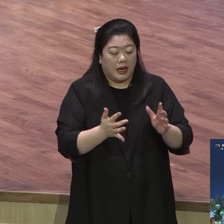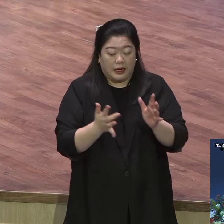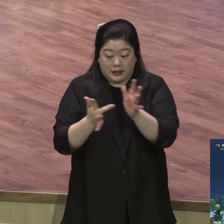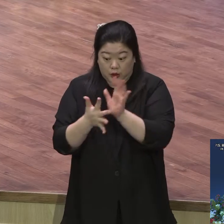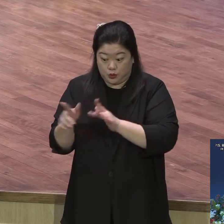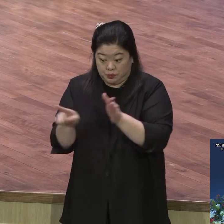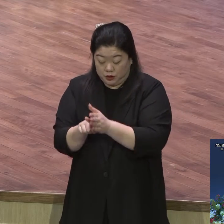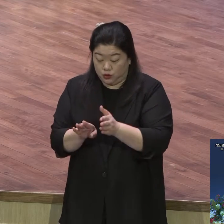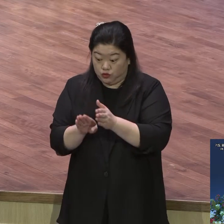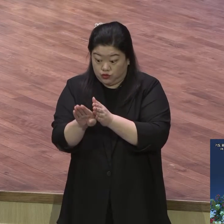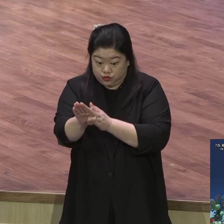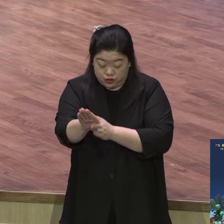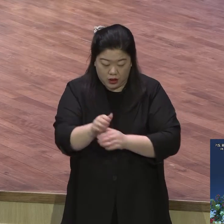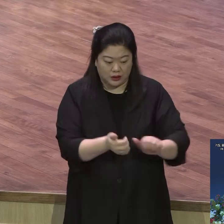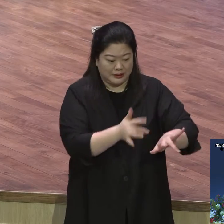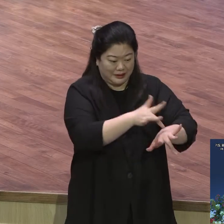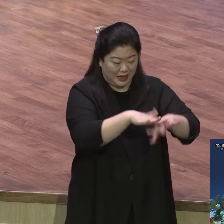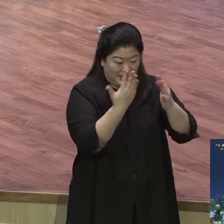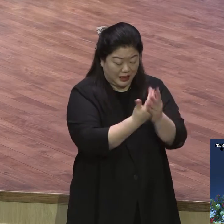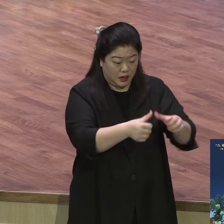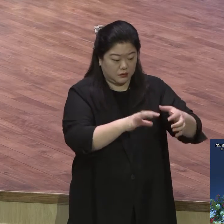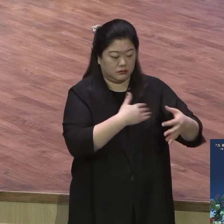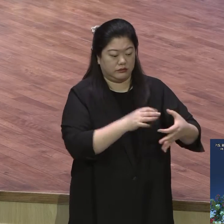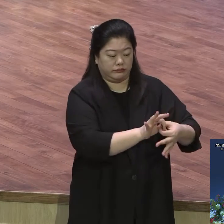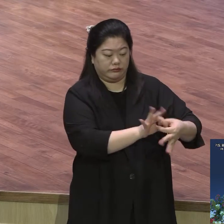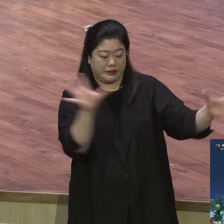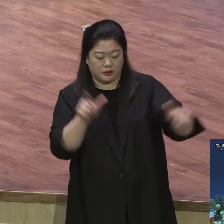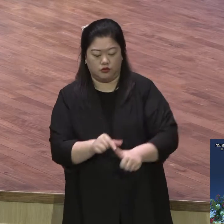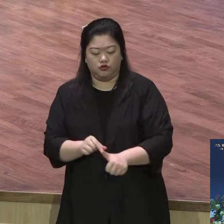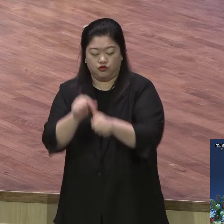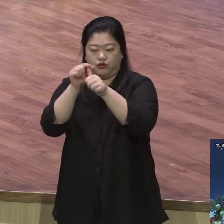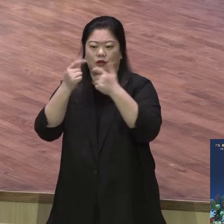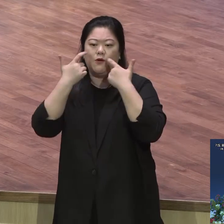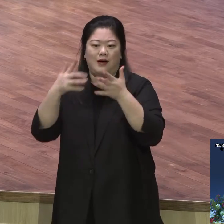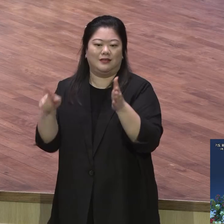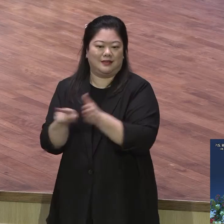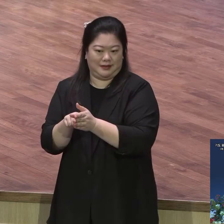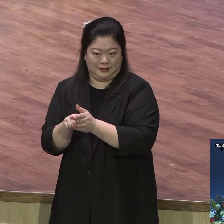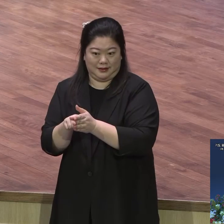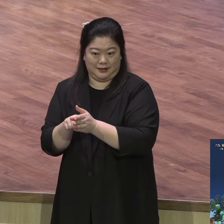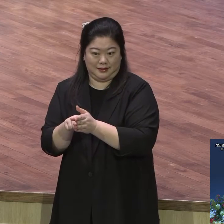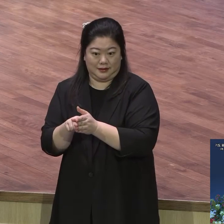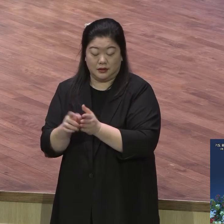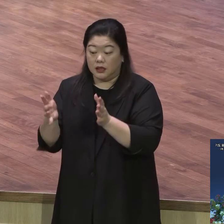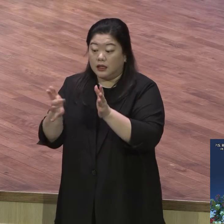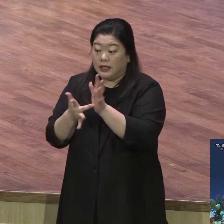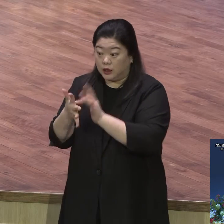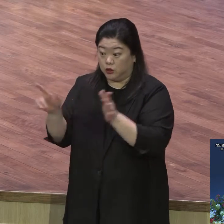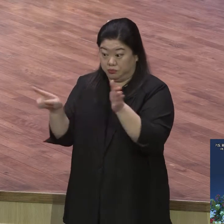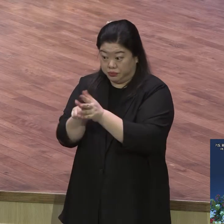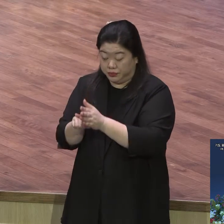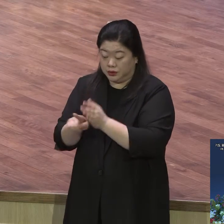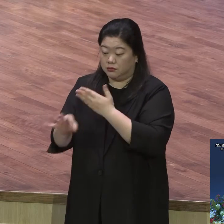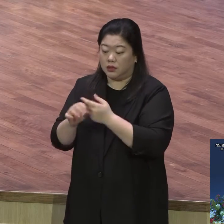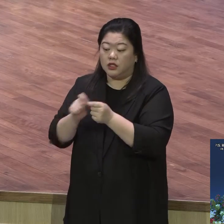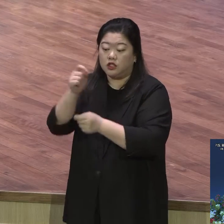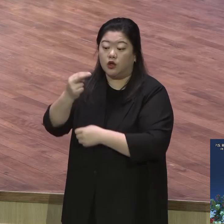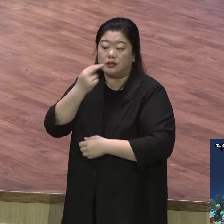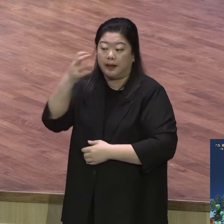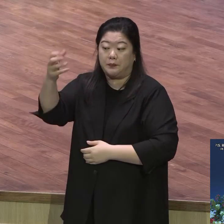너는 구원받았다. 구원의 확신. 아들인자는 영생이 있고 하나님의 아들인자는